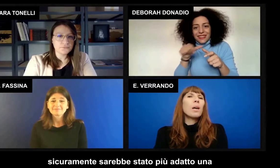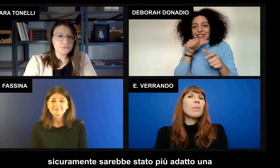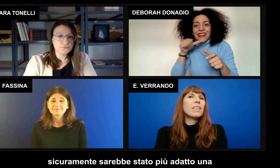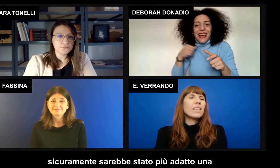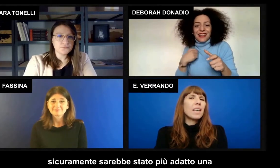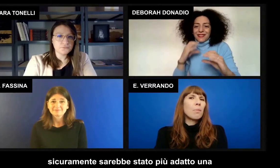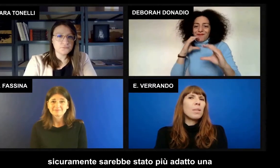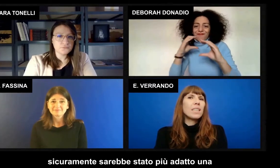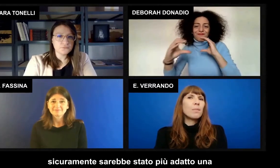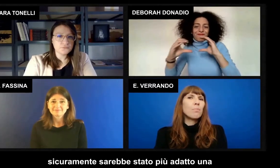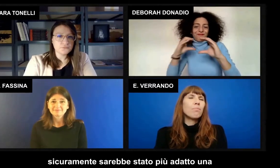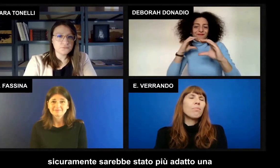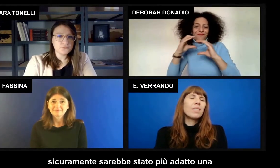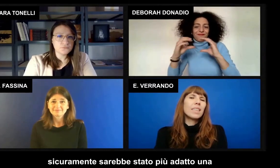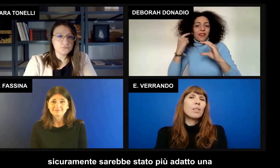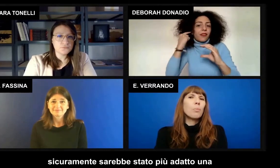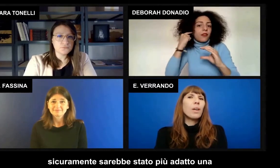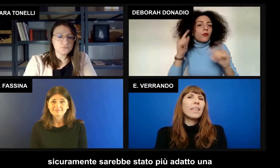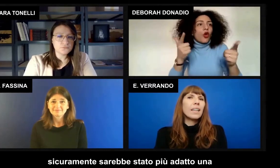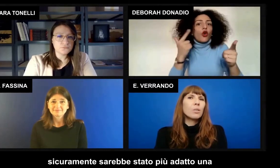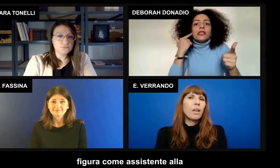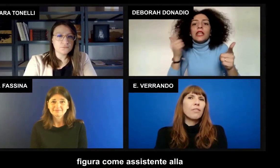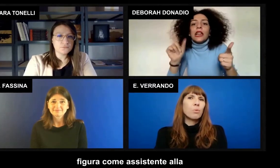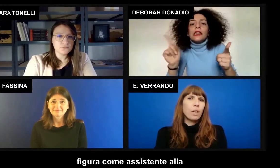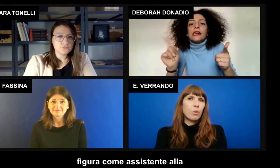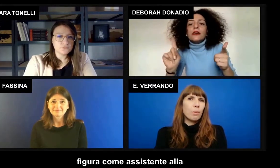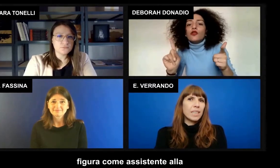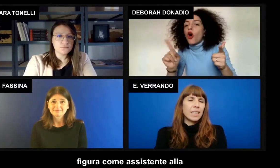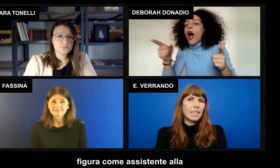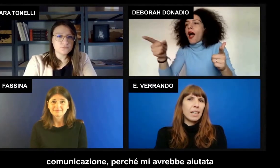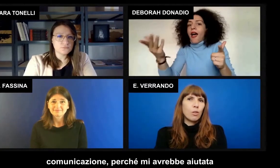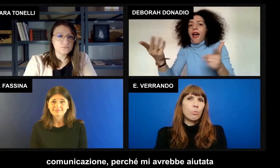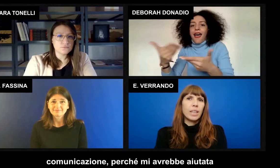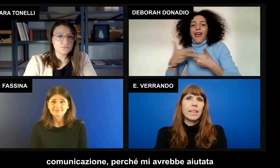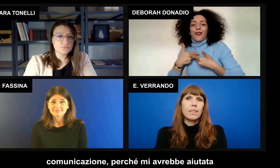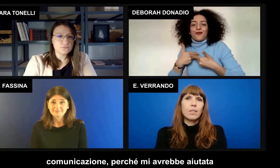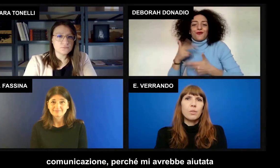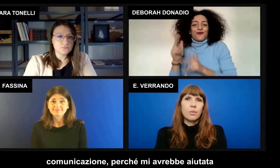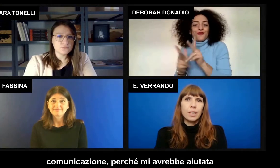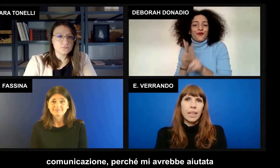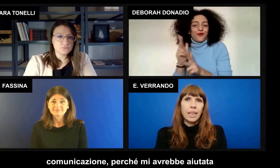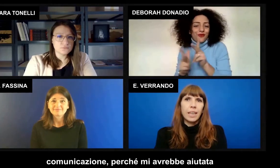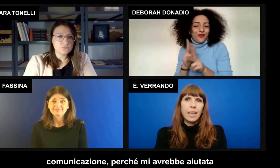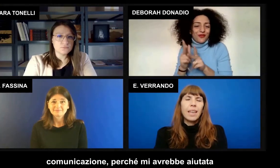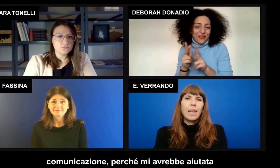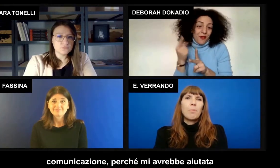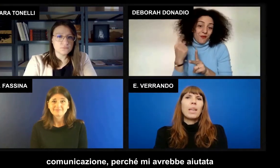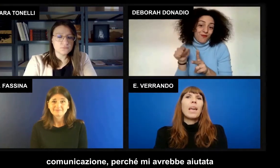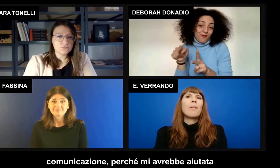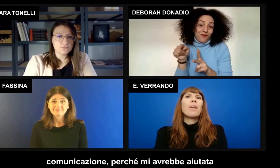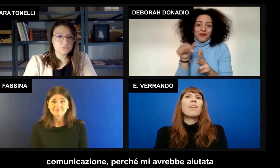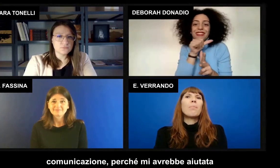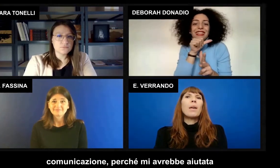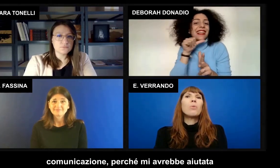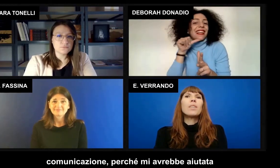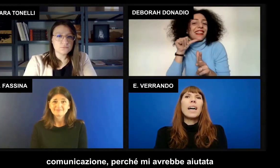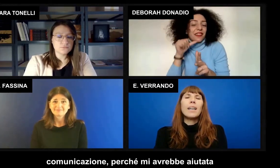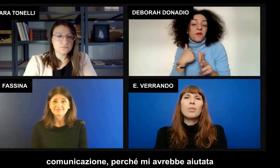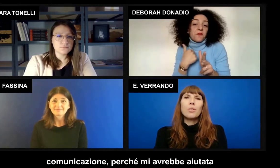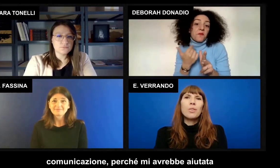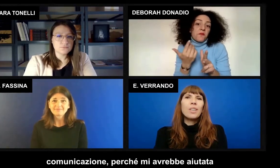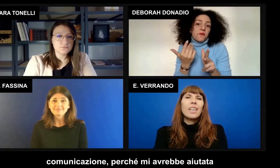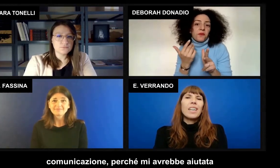quindi sicuramente sarebbe stato più adatto una figura come assistente alla comunicazione perché mi avrebbe